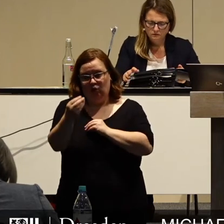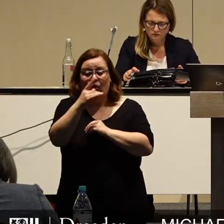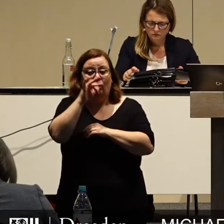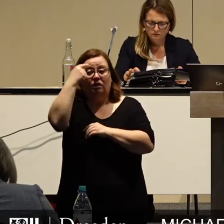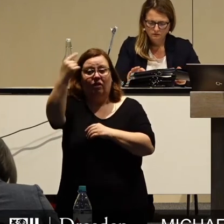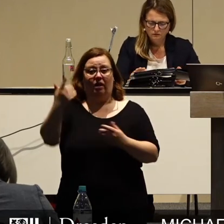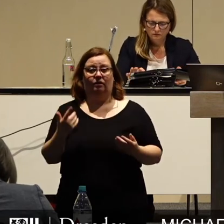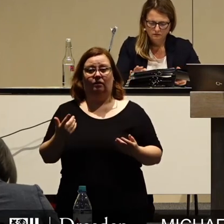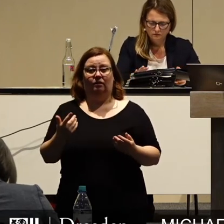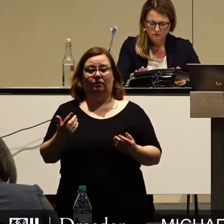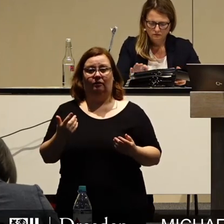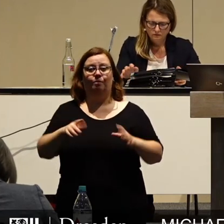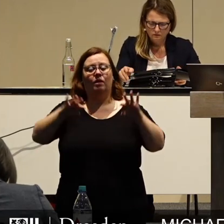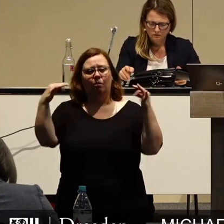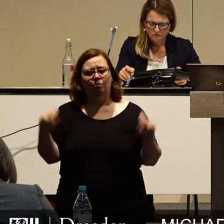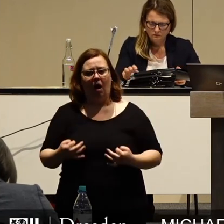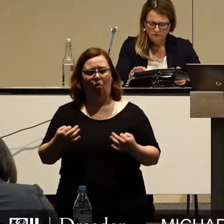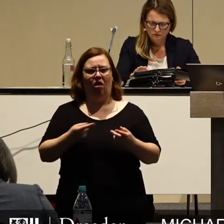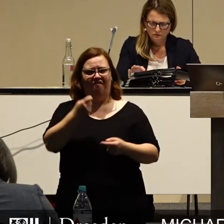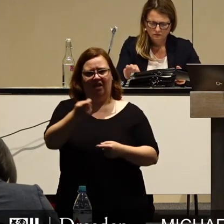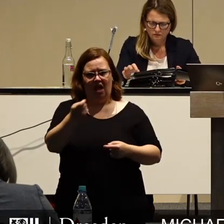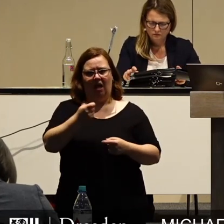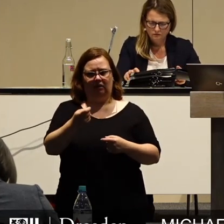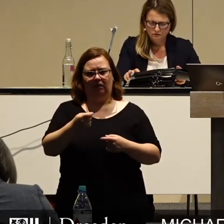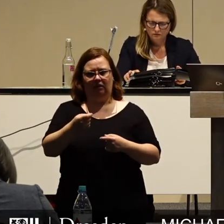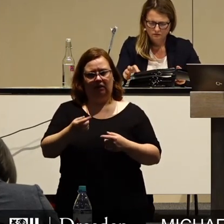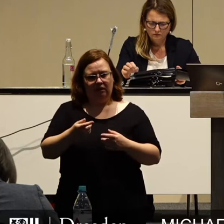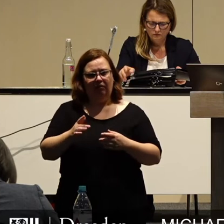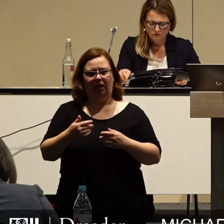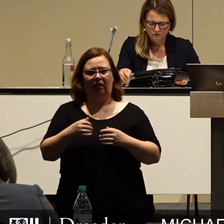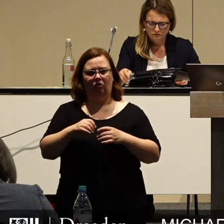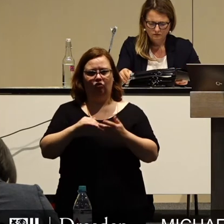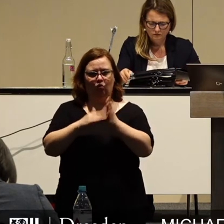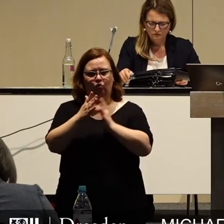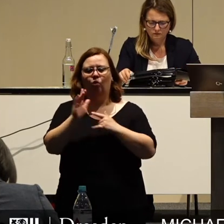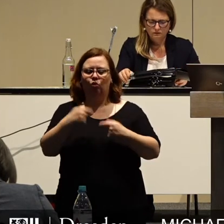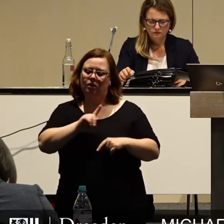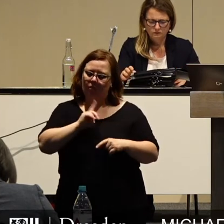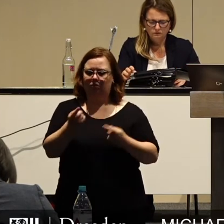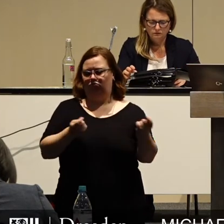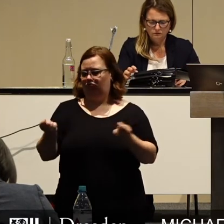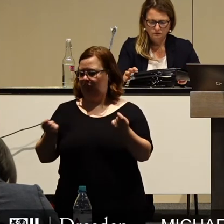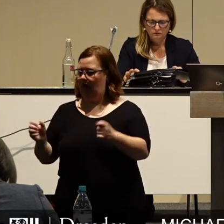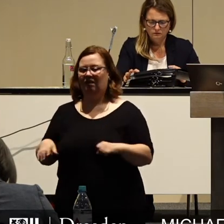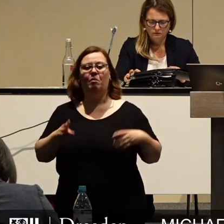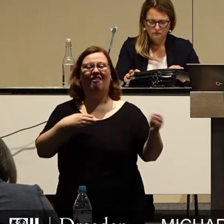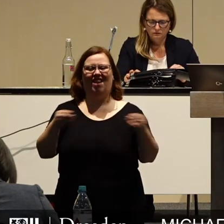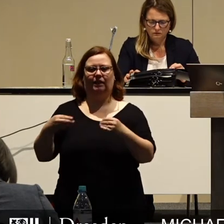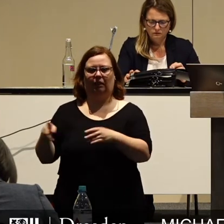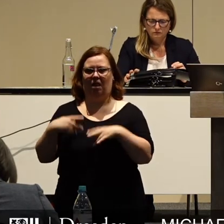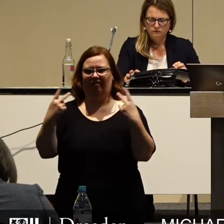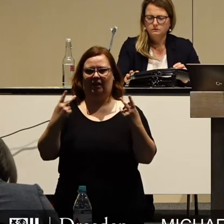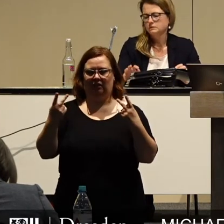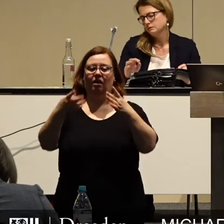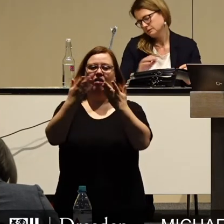noch nicht wissen. Wir brauchen ein flexibles Finanzinstrument, mit dem wir die Folgen erfolgreich bearbeiten können. Der Freistaat